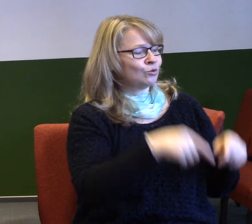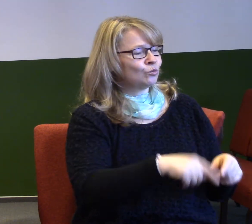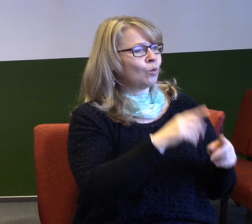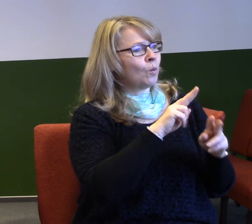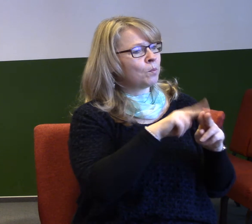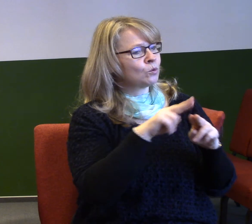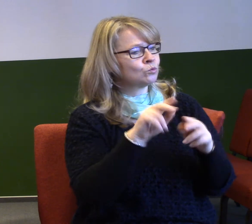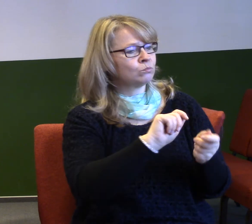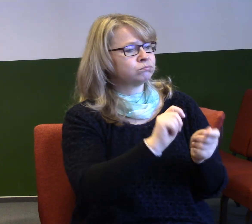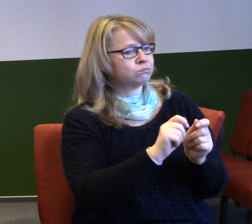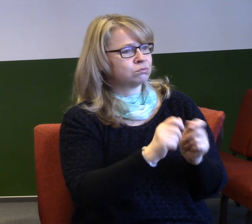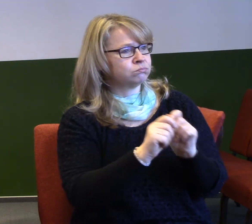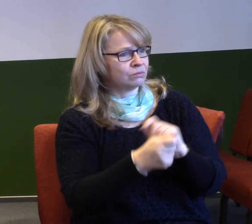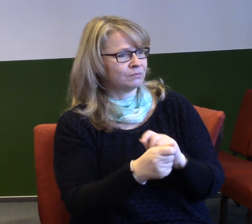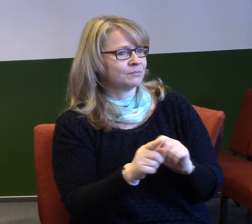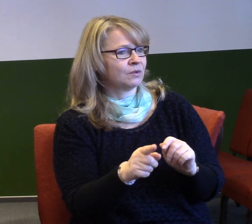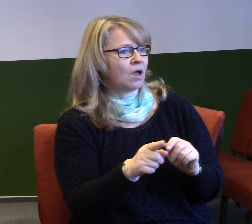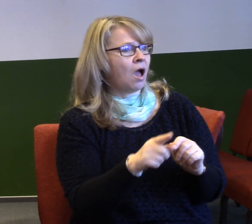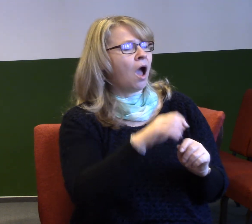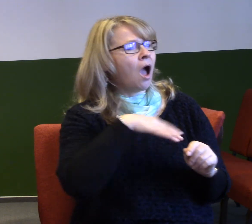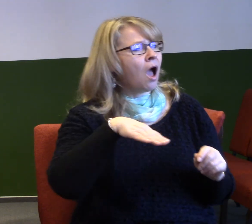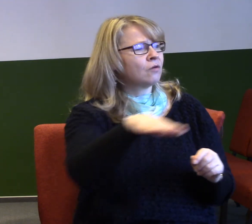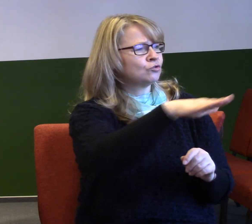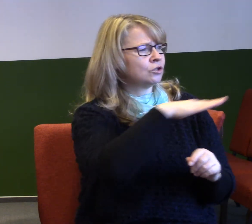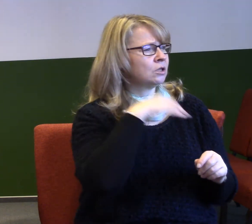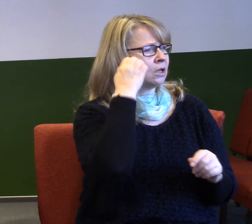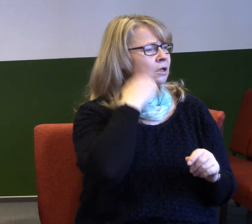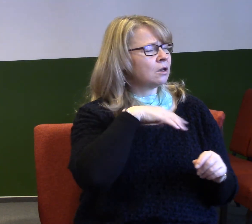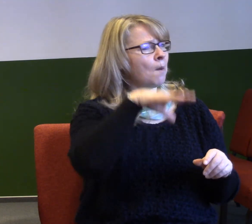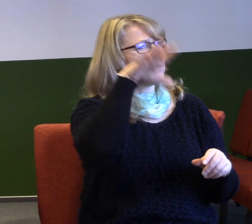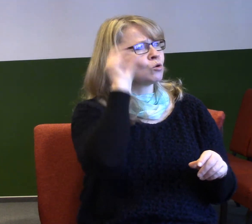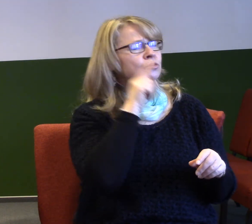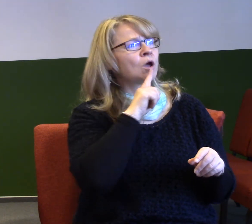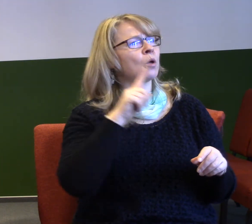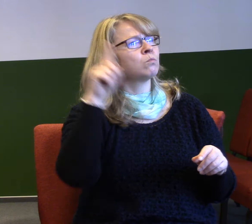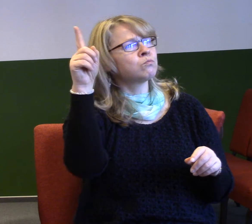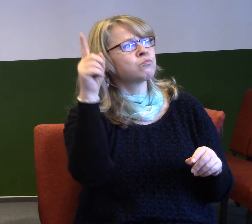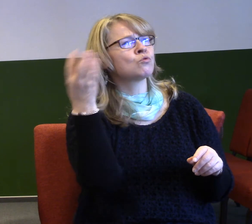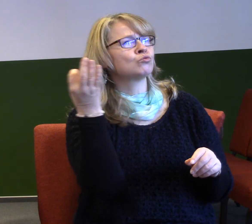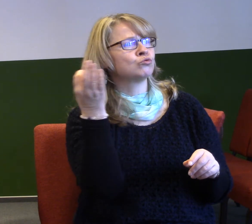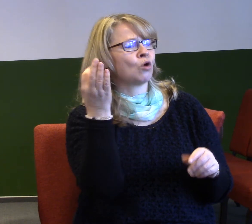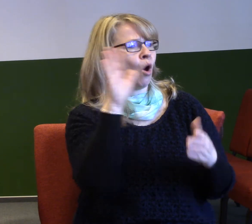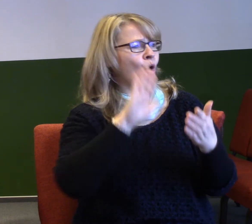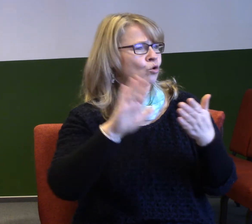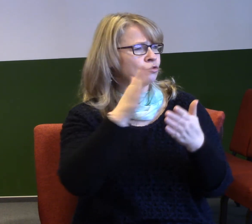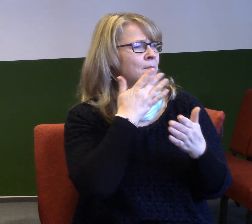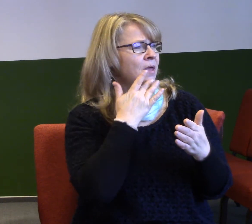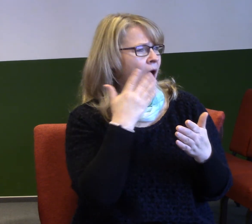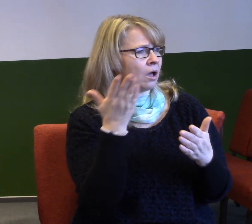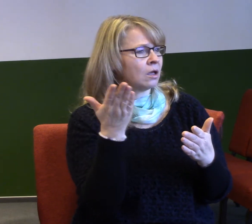procházet a lidé poznají, jaký Bůh doopravdy je. A k tomu, abychom tohleto mohli dělat v tomhletom roce, tak byly tři věci,